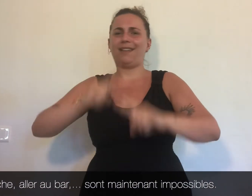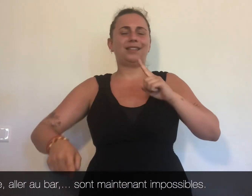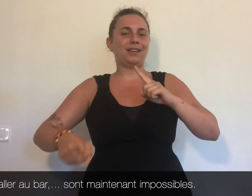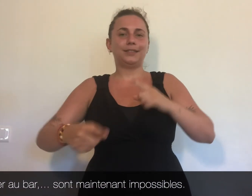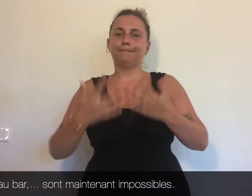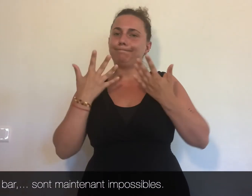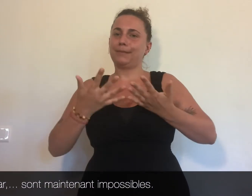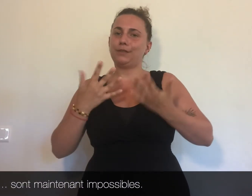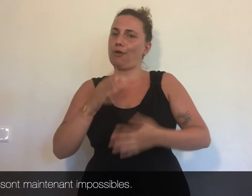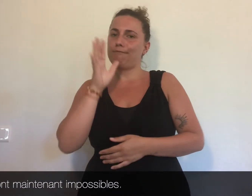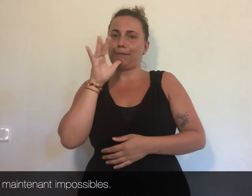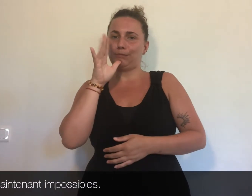C'est impossible pour le moment